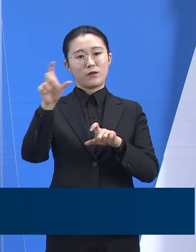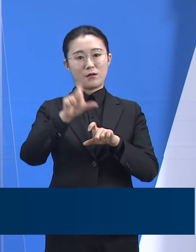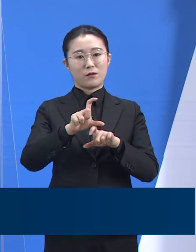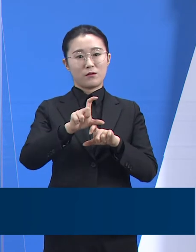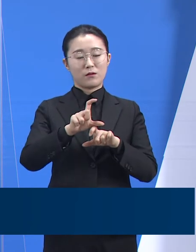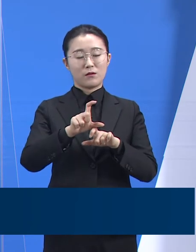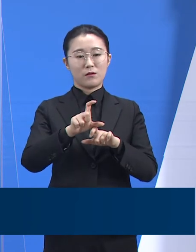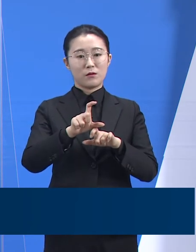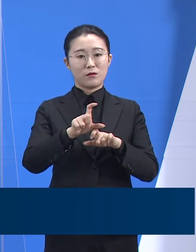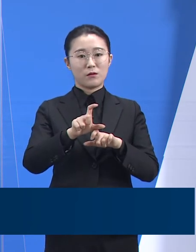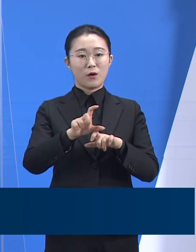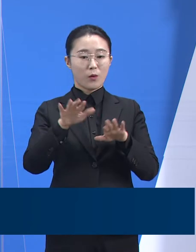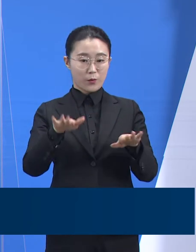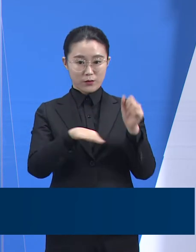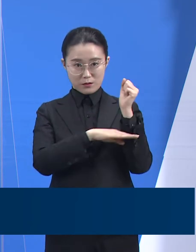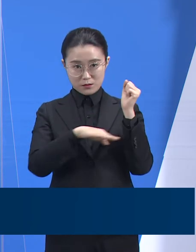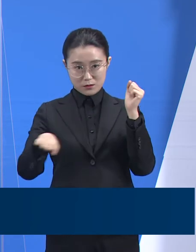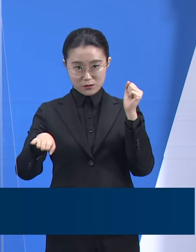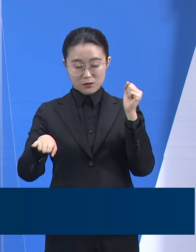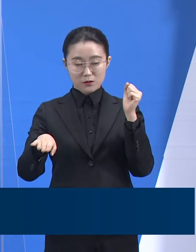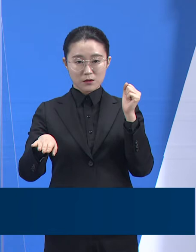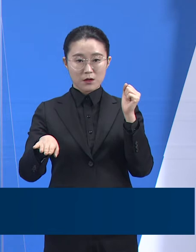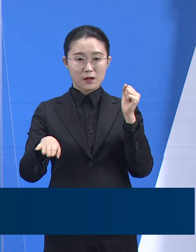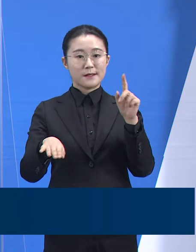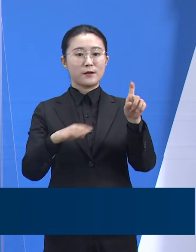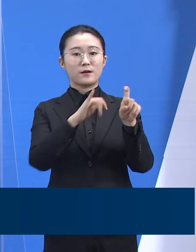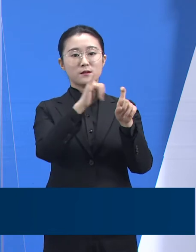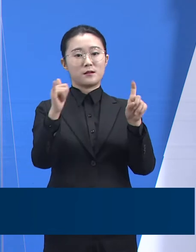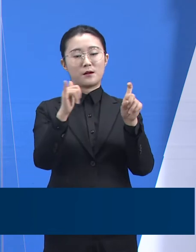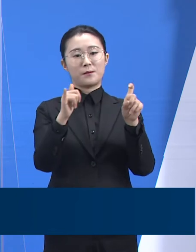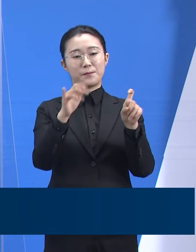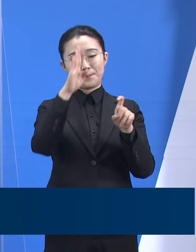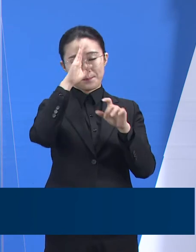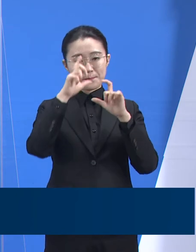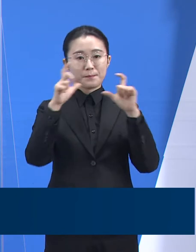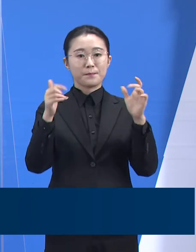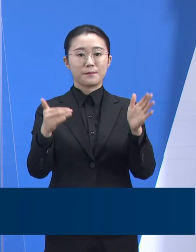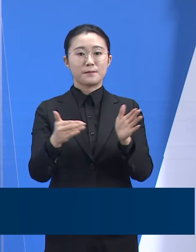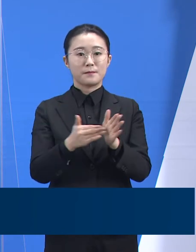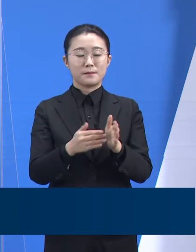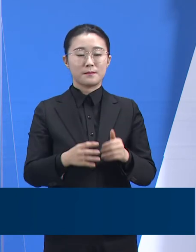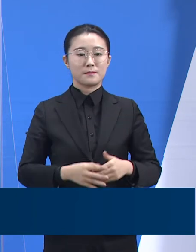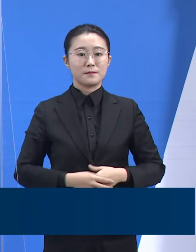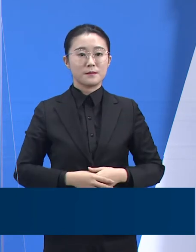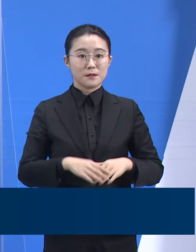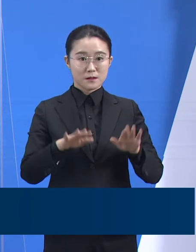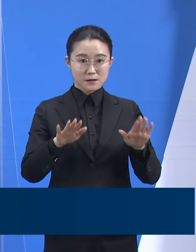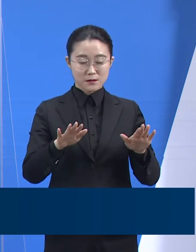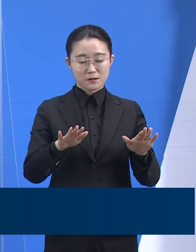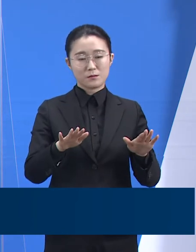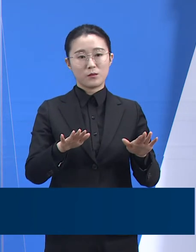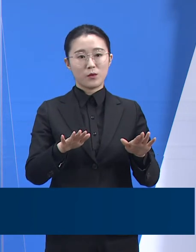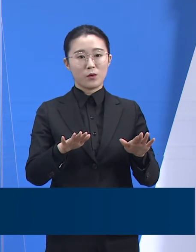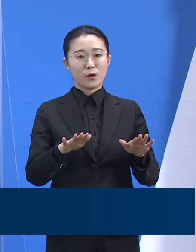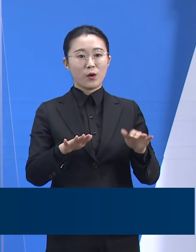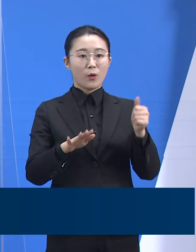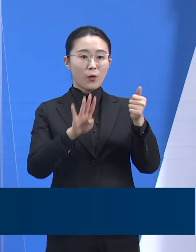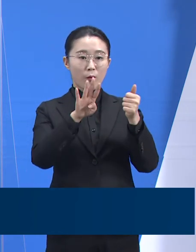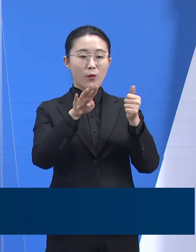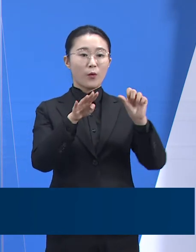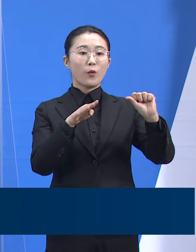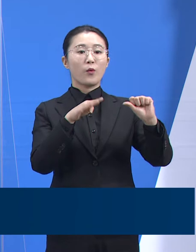기준으로는 이 병원의 총 확진자는 11명입니다. 현재 확진자가 발생한 오병동 전체를